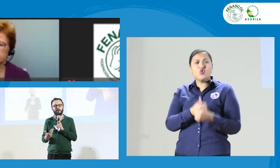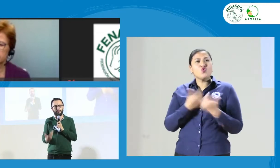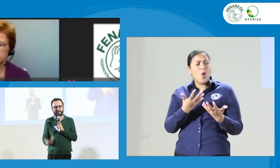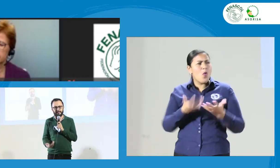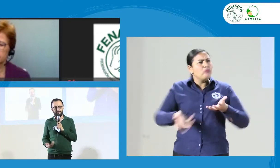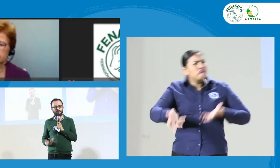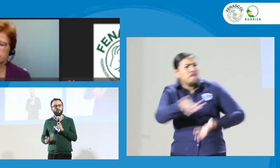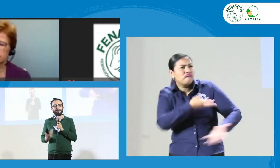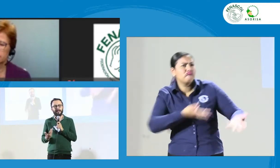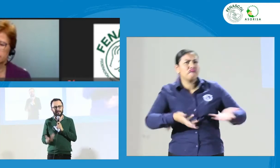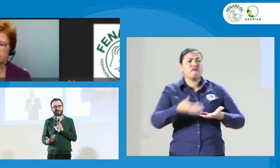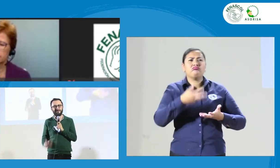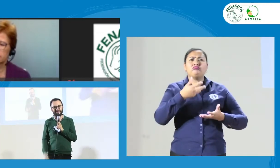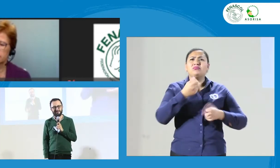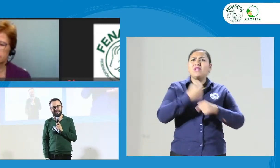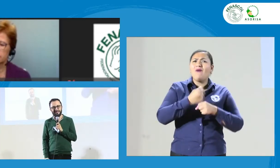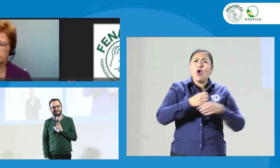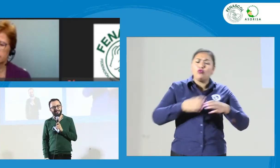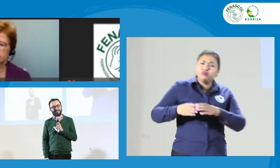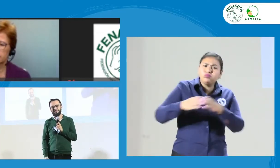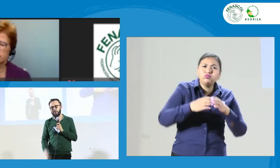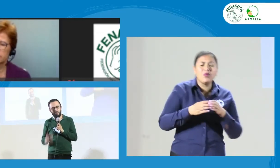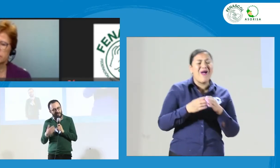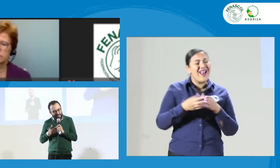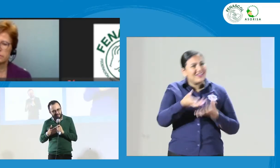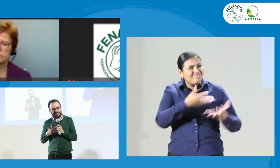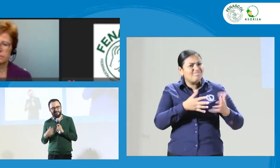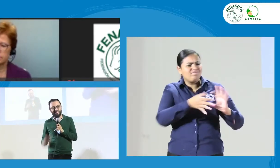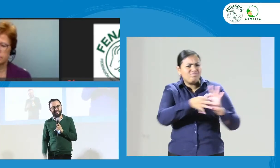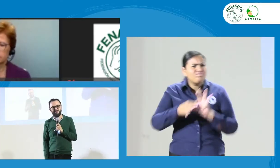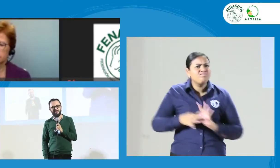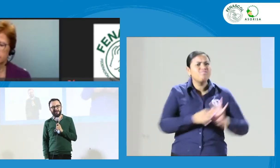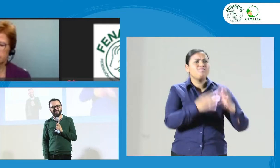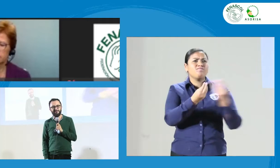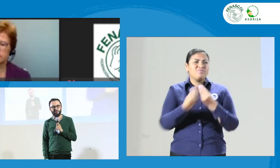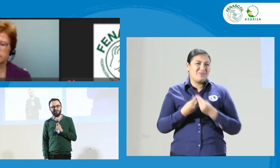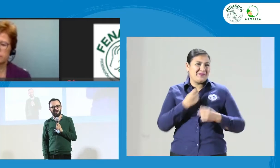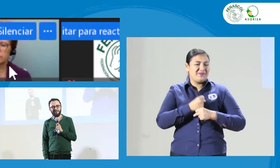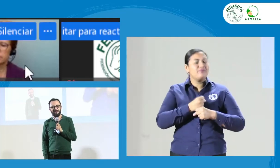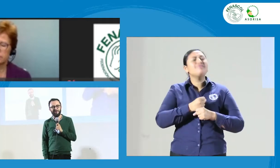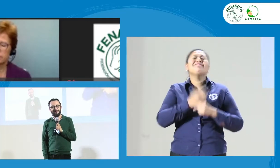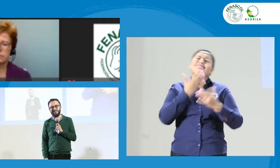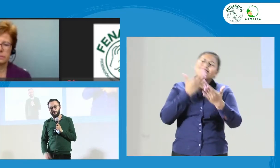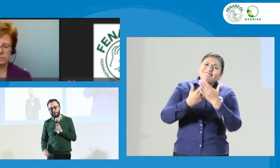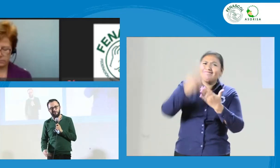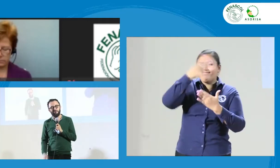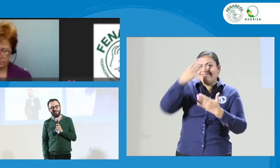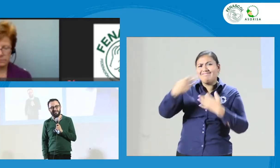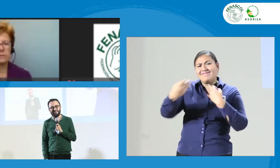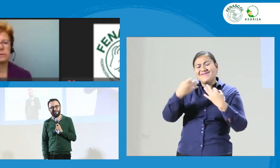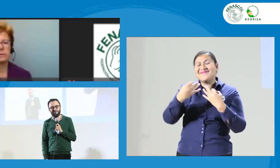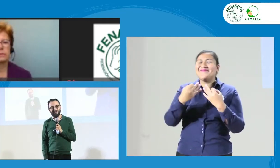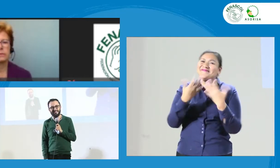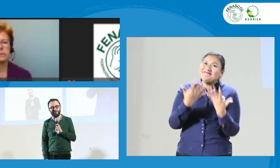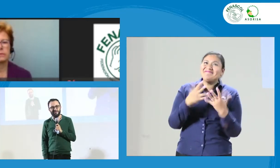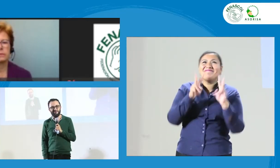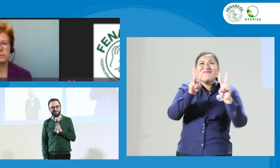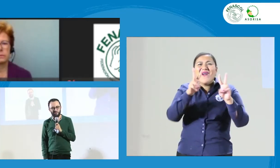el trabajo en equipo, en conectaje, etc. De nuevo, gracias, Margarita, por tu intervención. Qué bueno escucharte después de tantas horas.